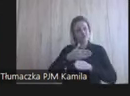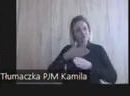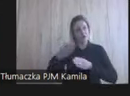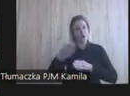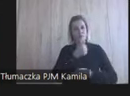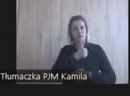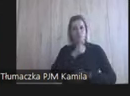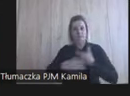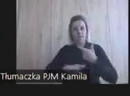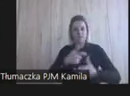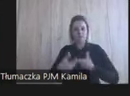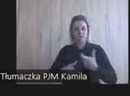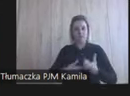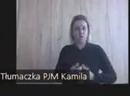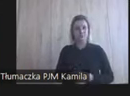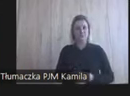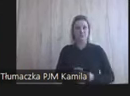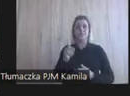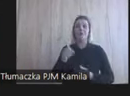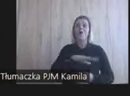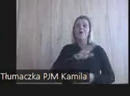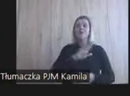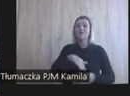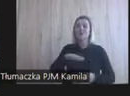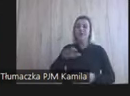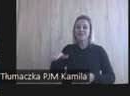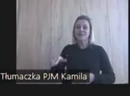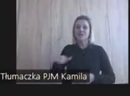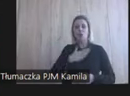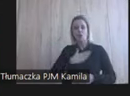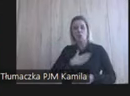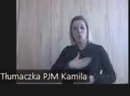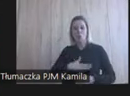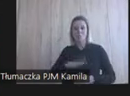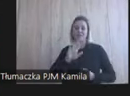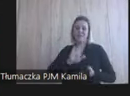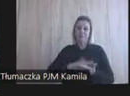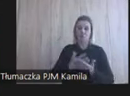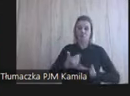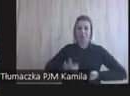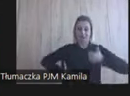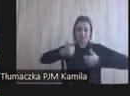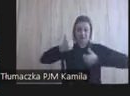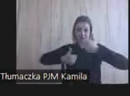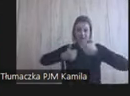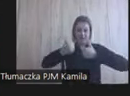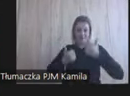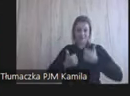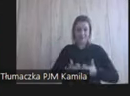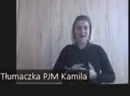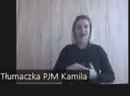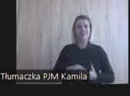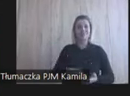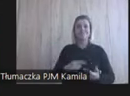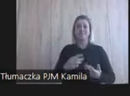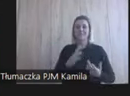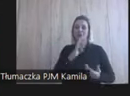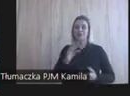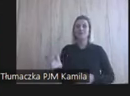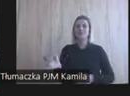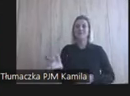Bo wiecie, dzieci są też takie, że lubią rywalizację. To się w takich sytuacjach nazywa